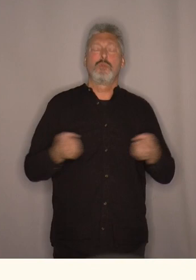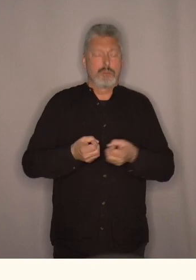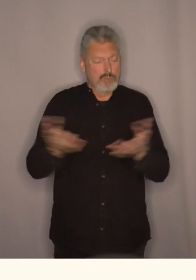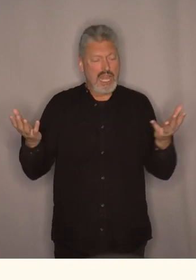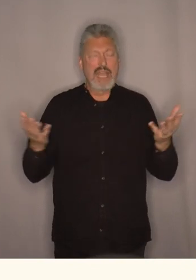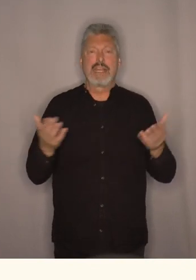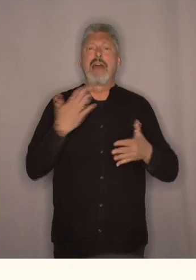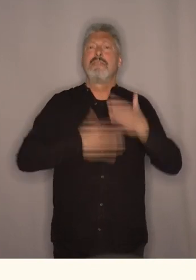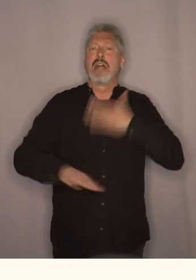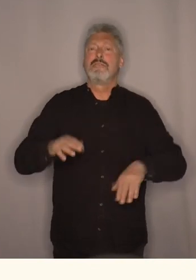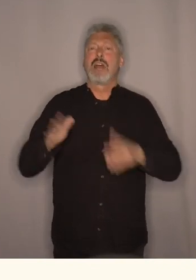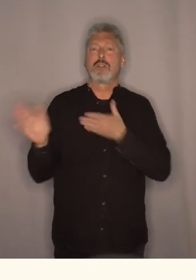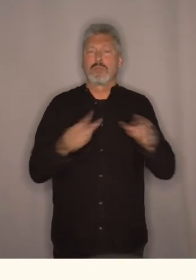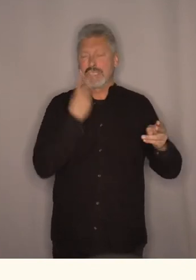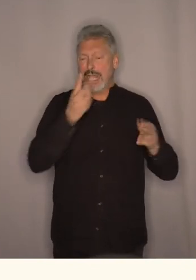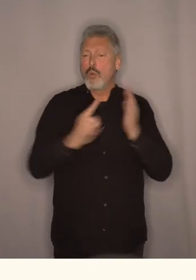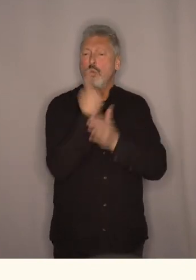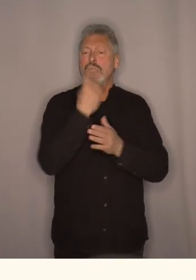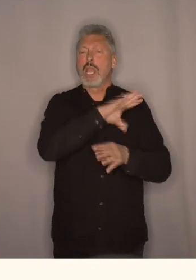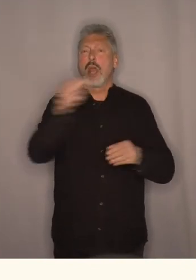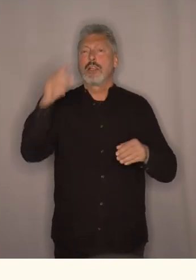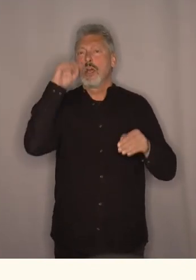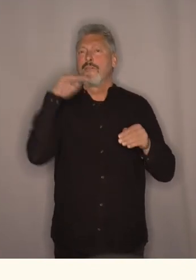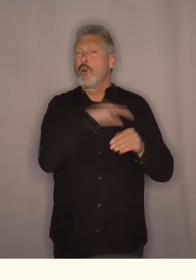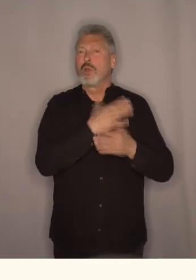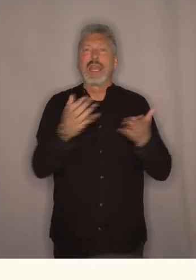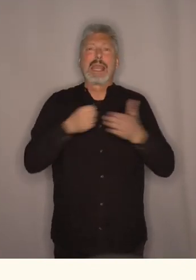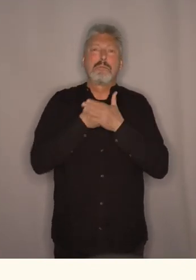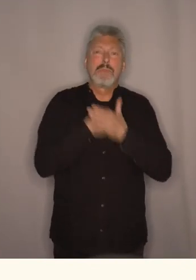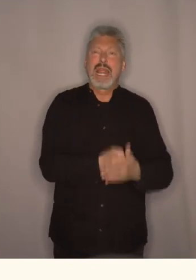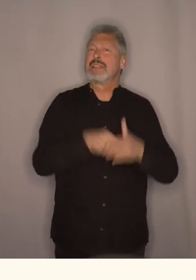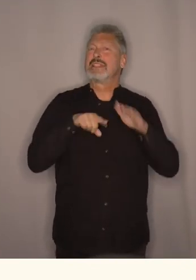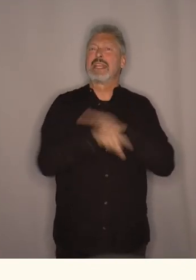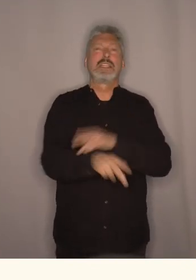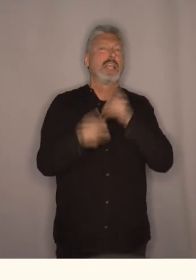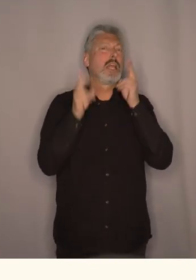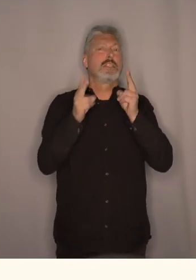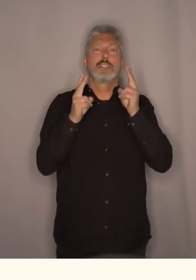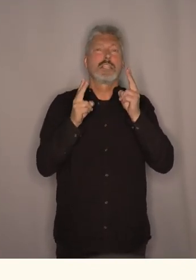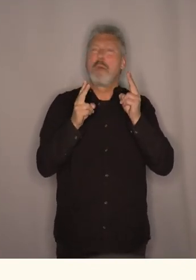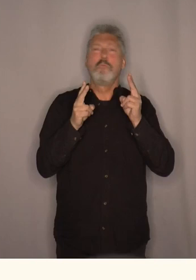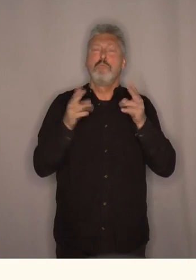unike i alle folk og som ikke presser dem inn i den samme båsen.